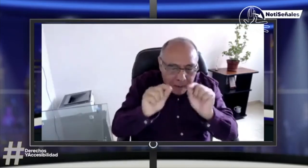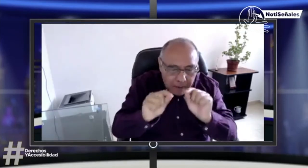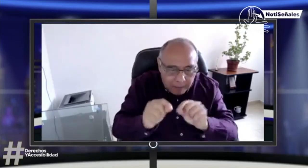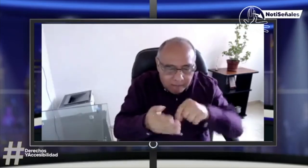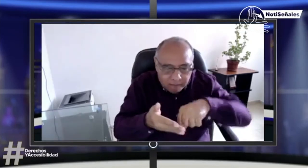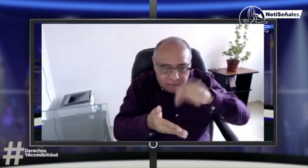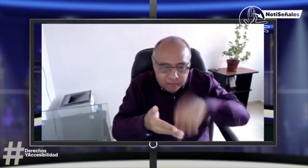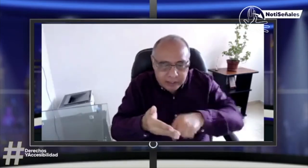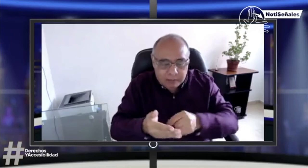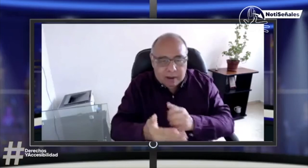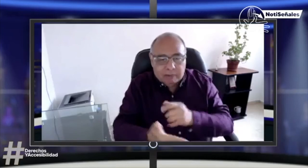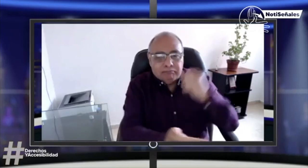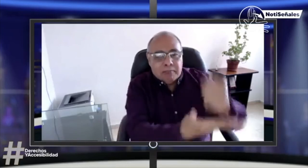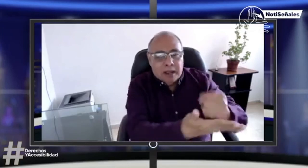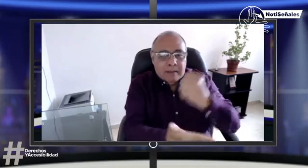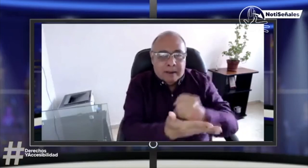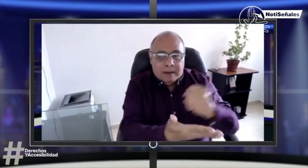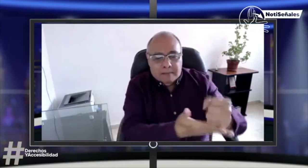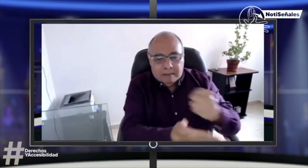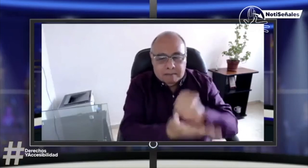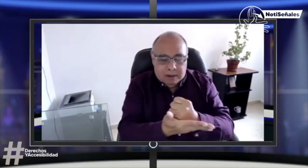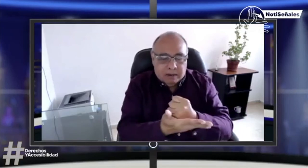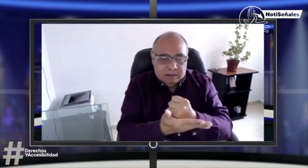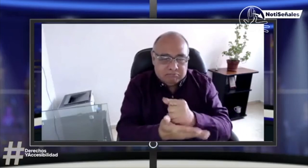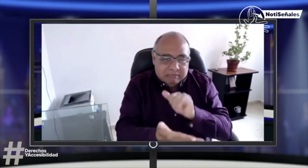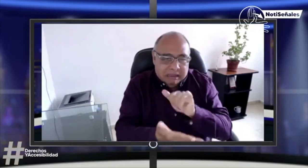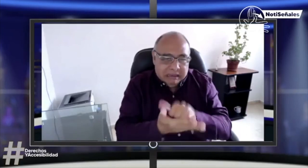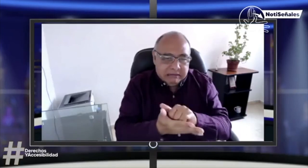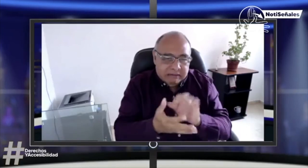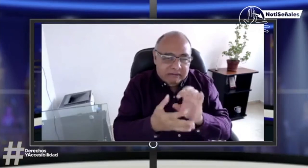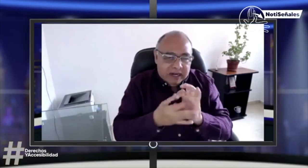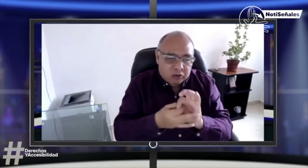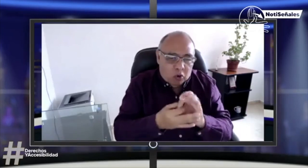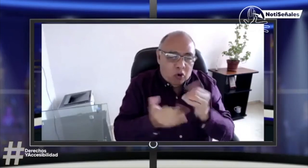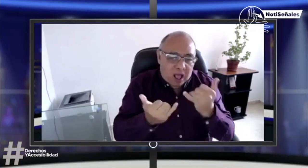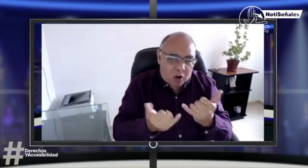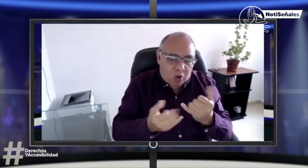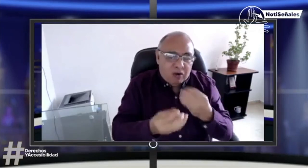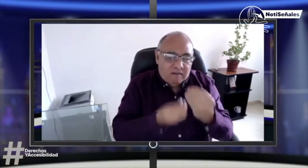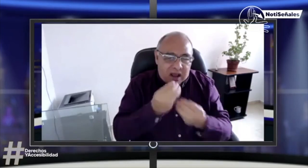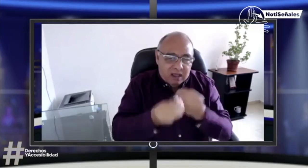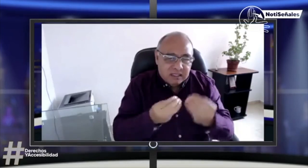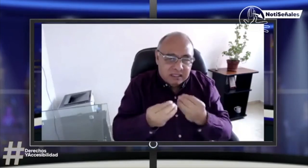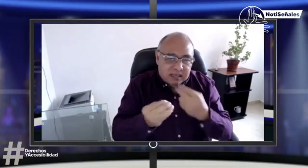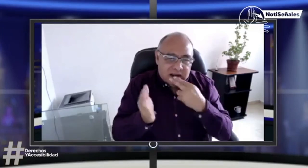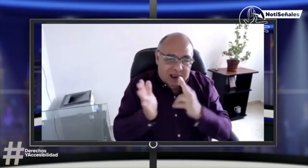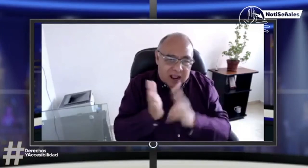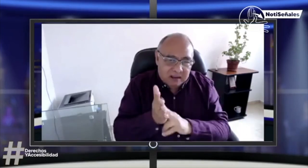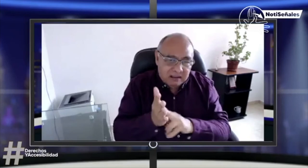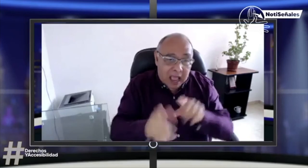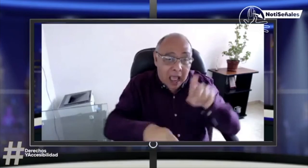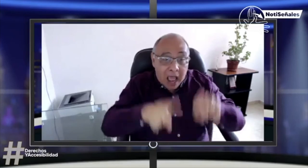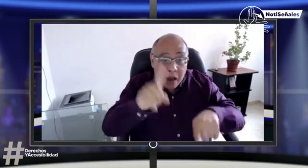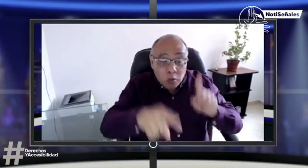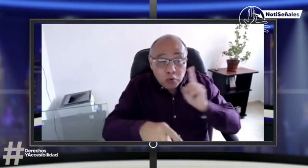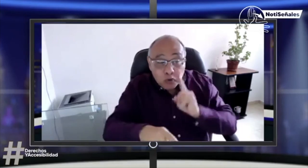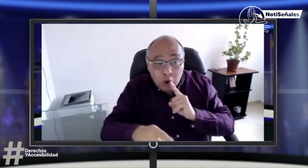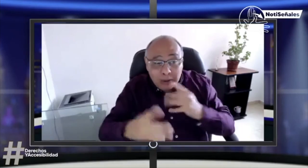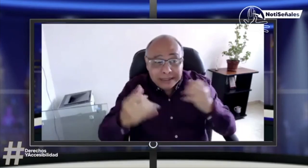seleccionadas como juradas de votación cambien su nombre y pongan su documento de identidad y lleven este documento